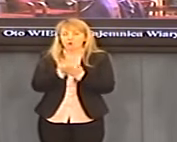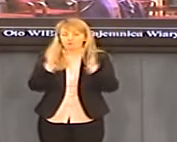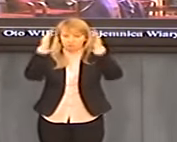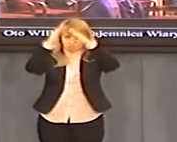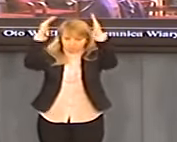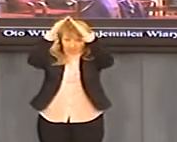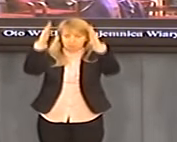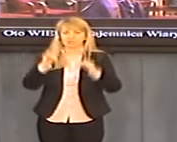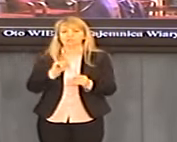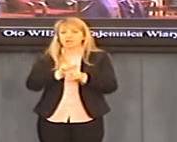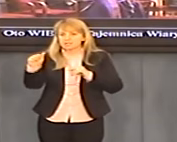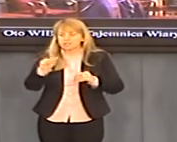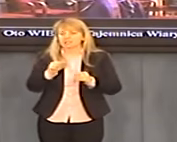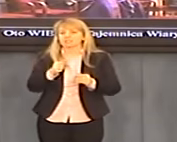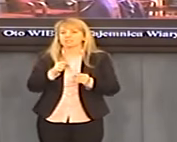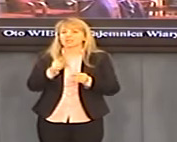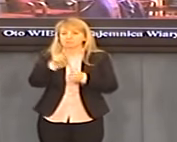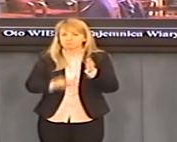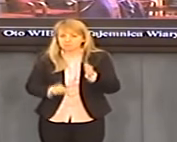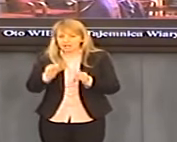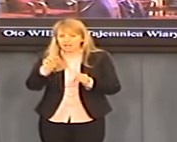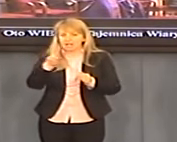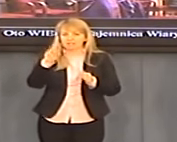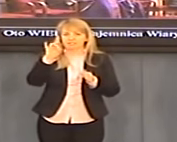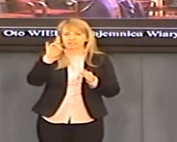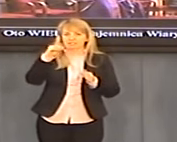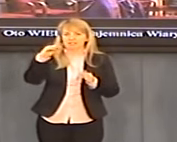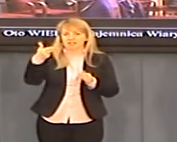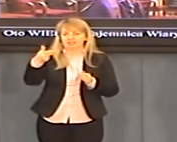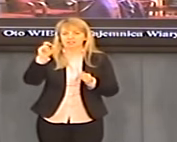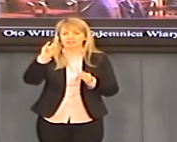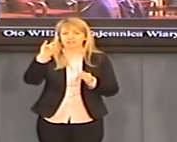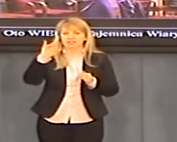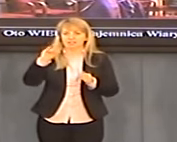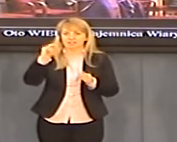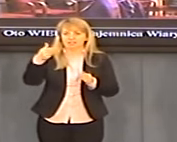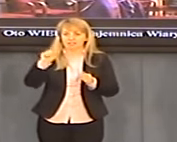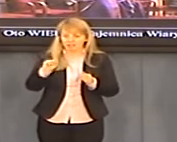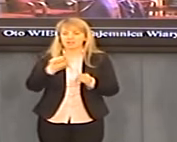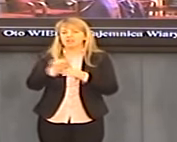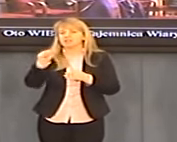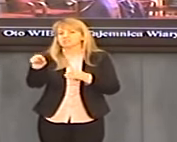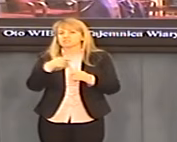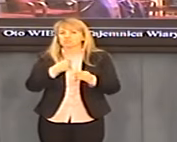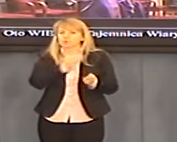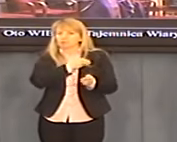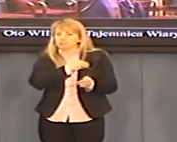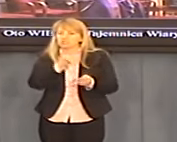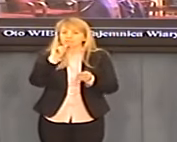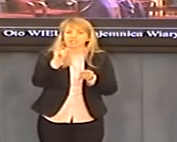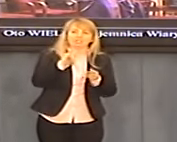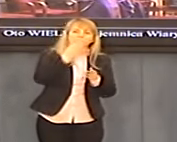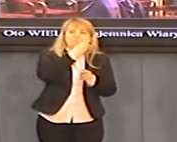wszystkie fakty dotyczące zbrodni, ukrywania zbrodniarzy wojennych po II wojnie